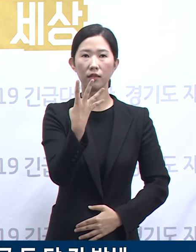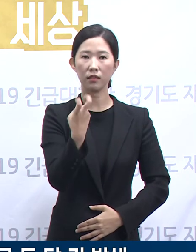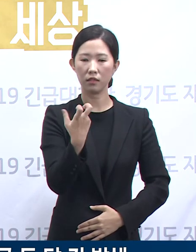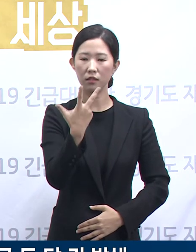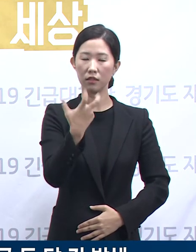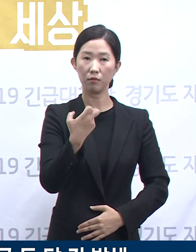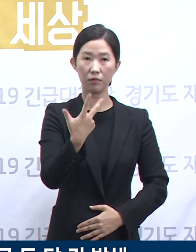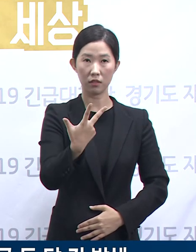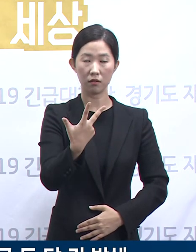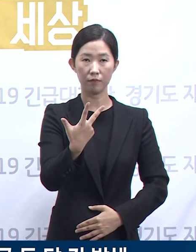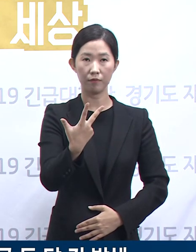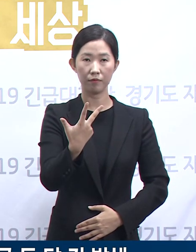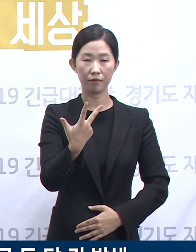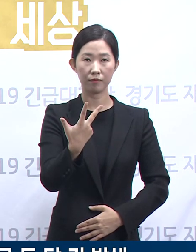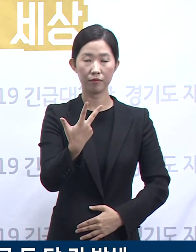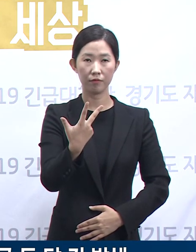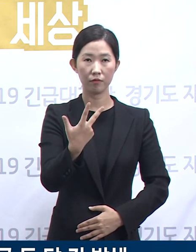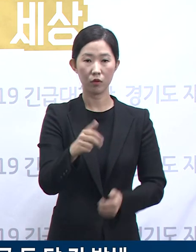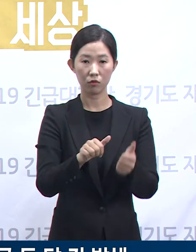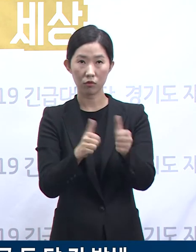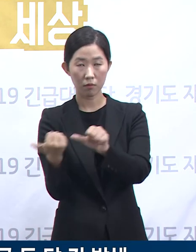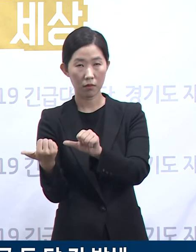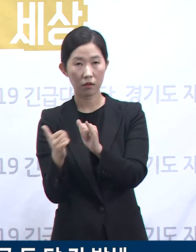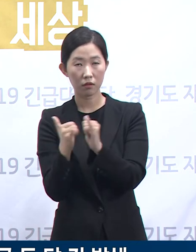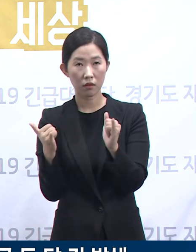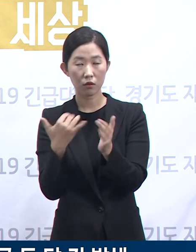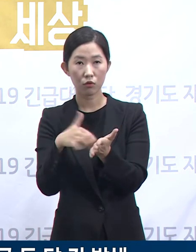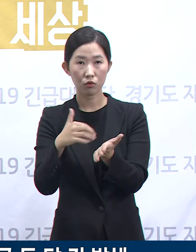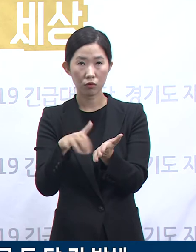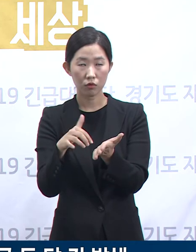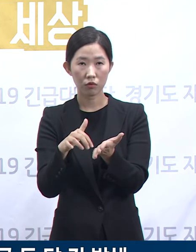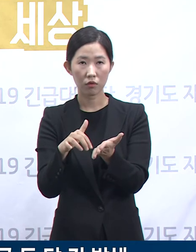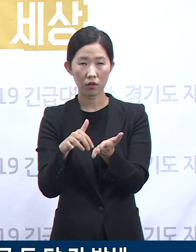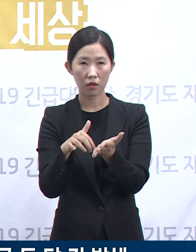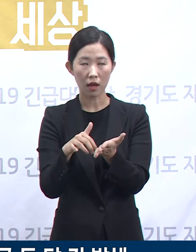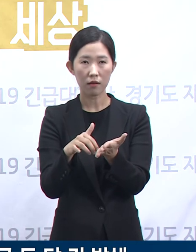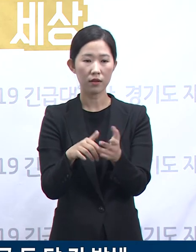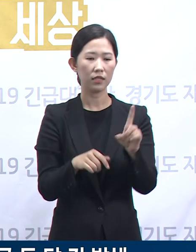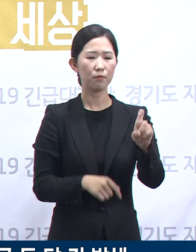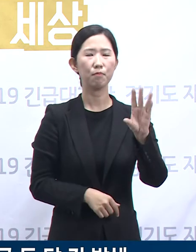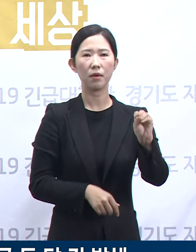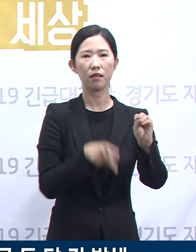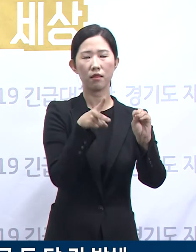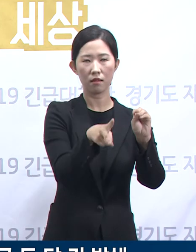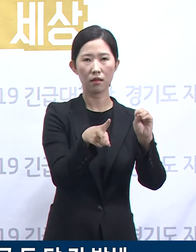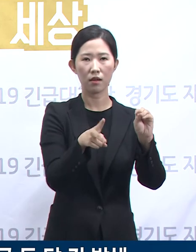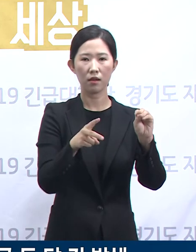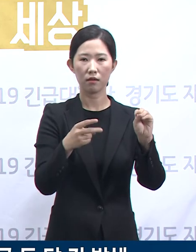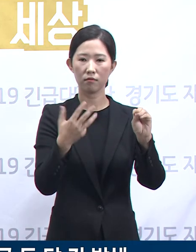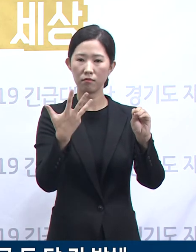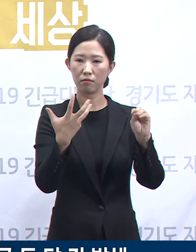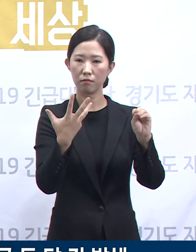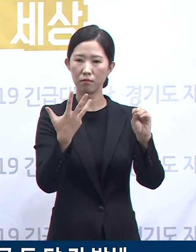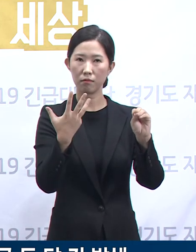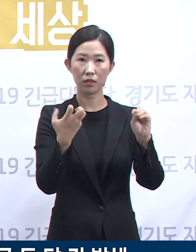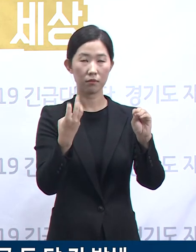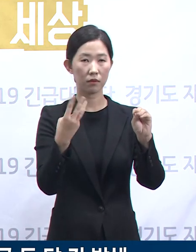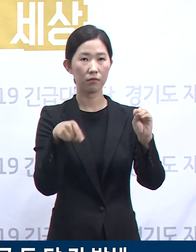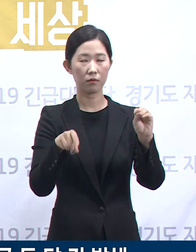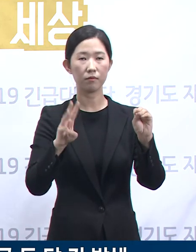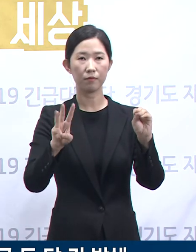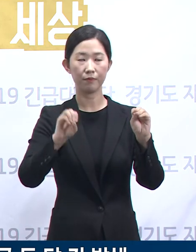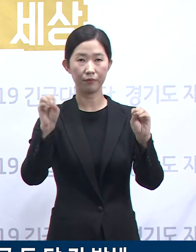누적 감염자는 인구 10만 명당 약 33.8명입니다. 현재까지 그 중